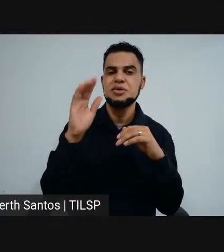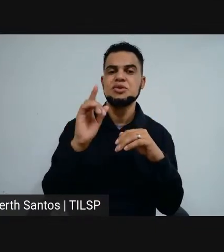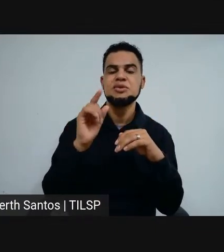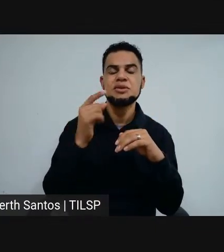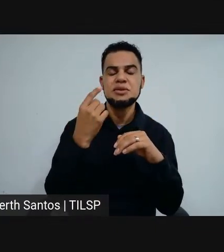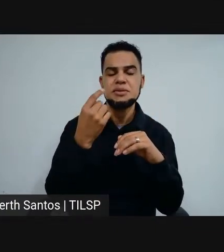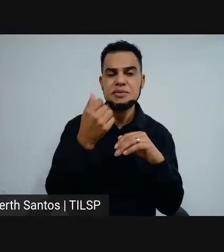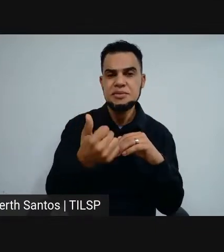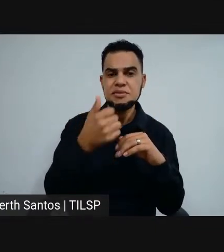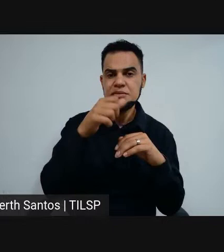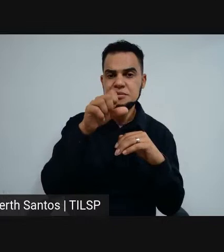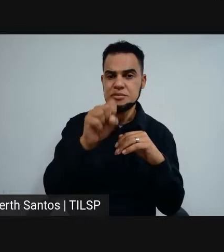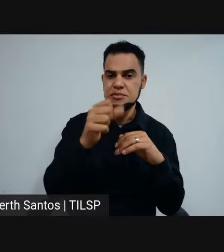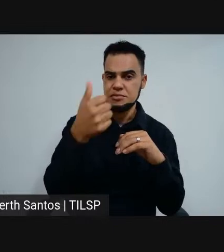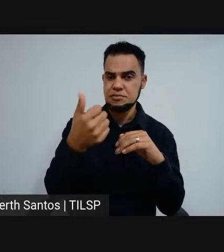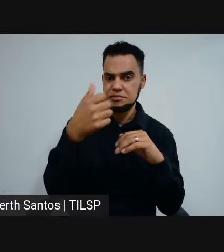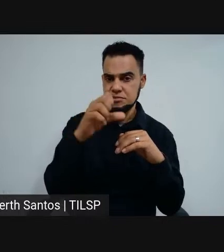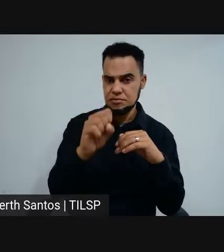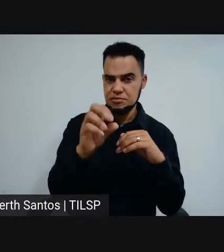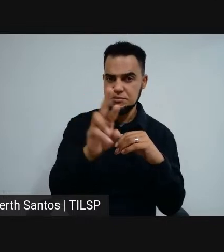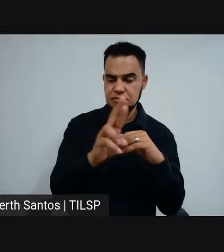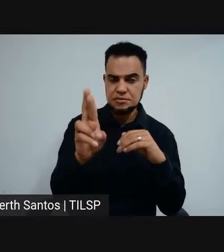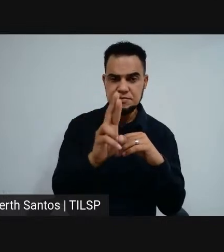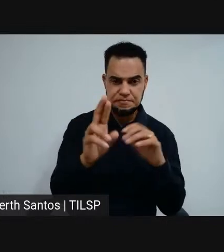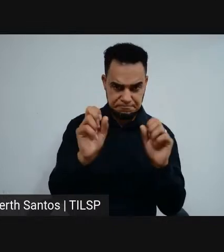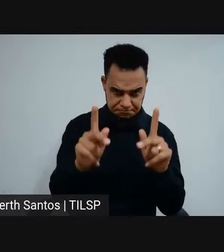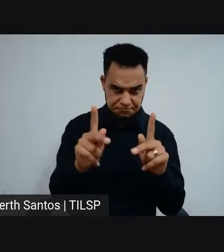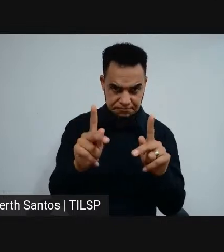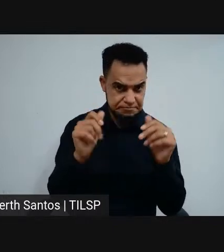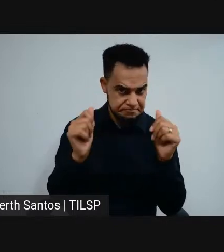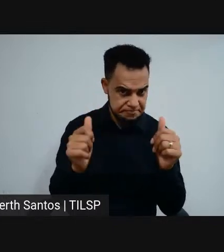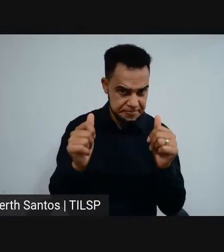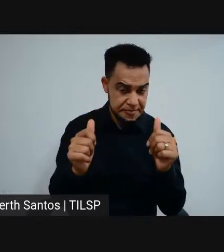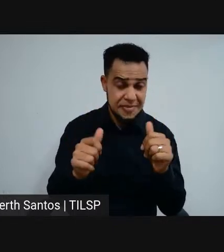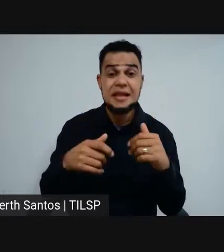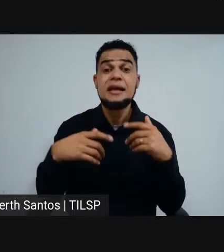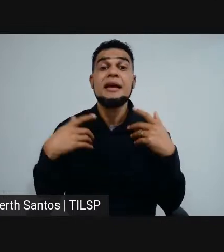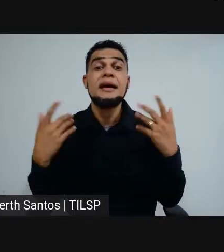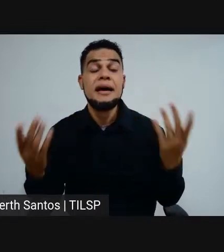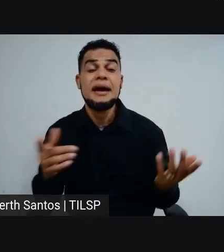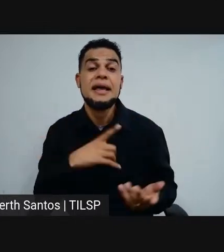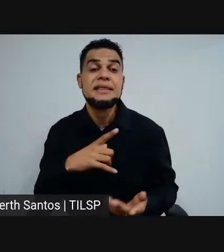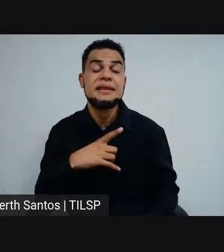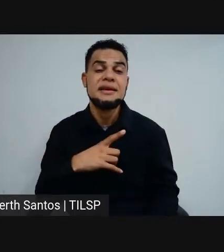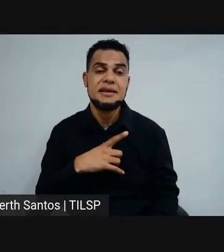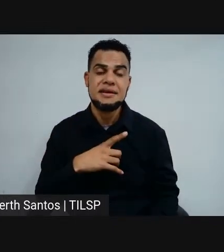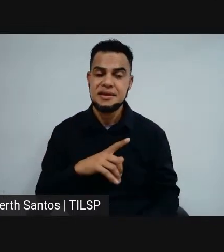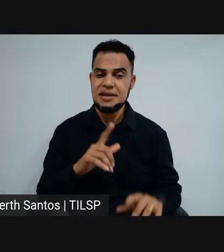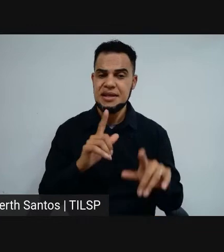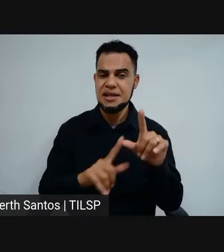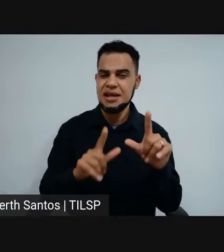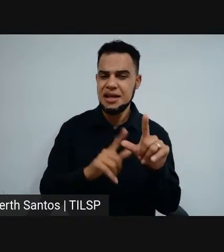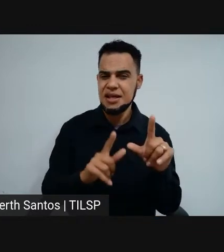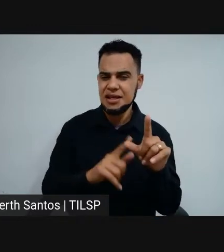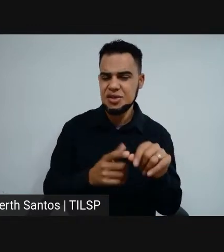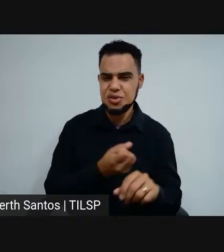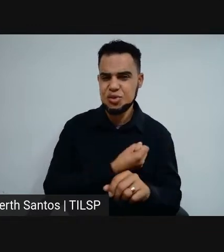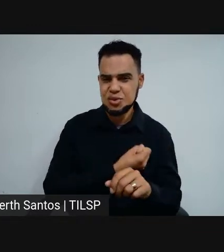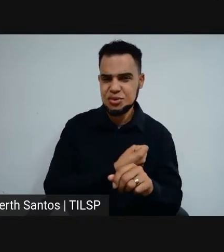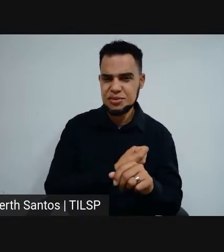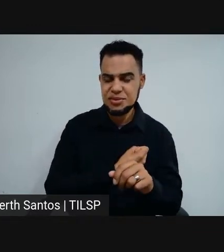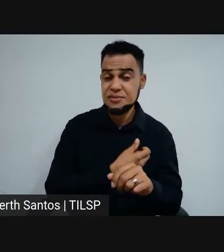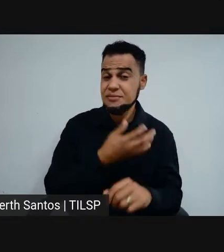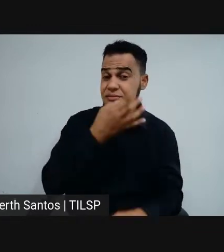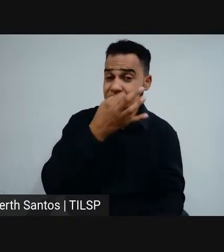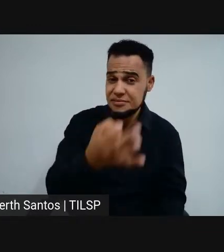.818,00. Bacana? Joia. Aí a gente tem umas letrinhas e uns números. Uma dica,